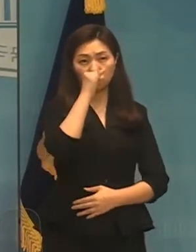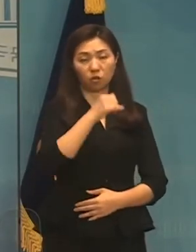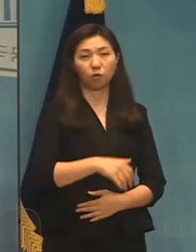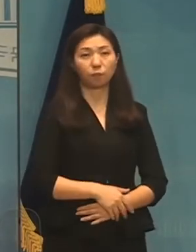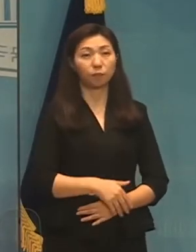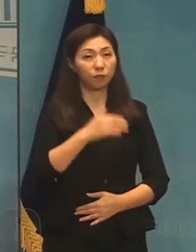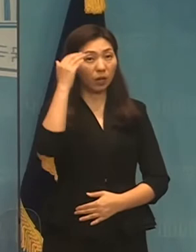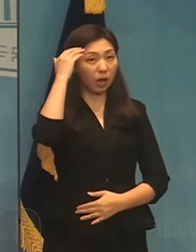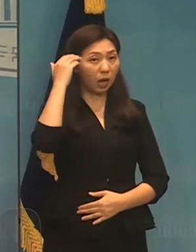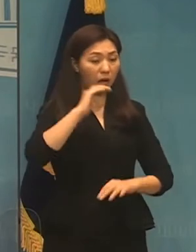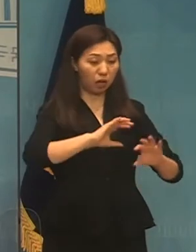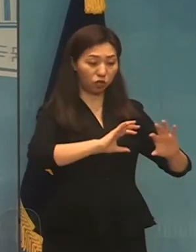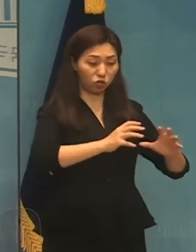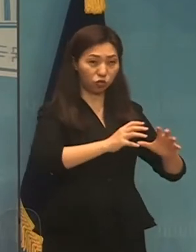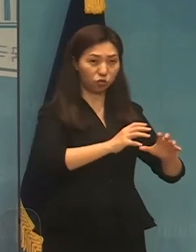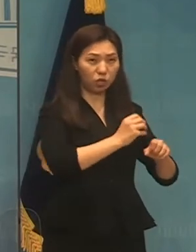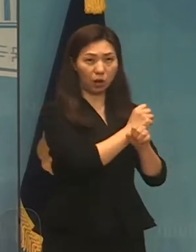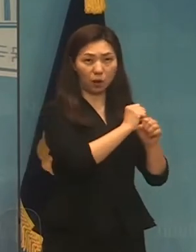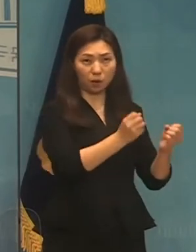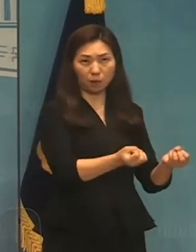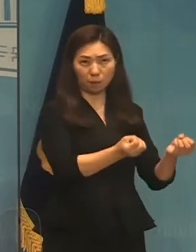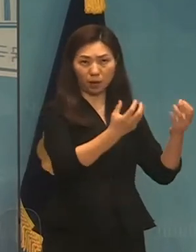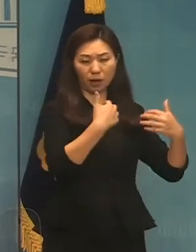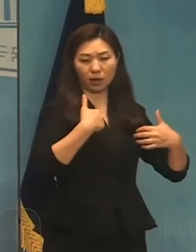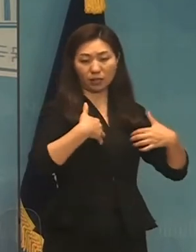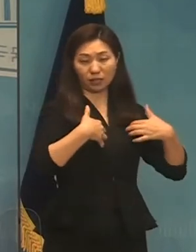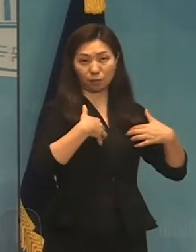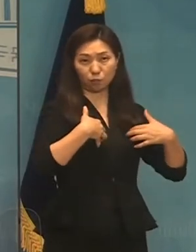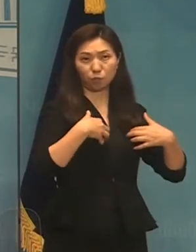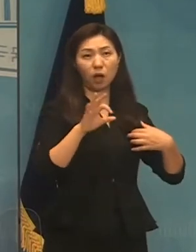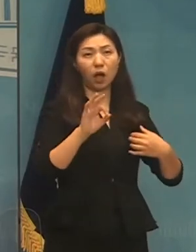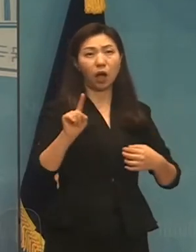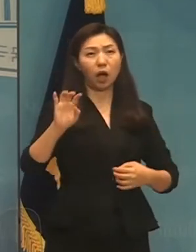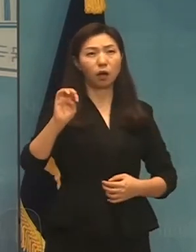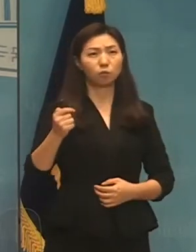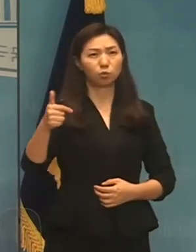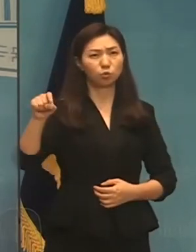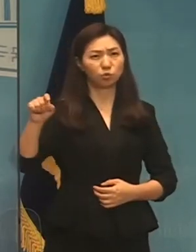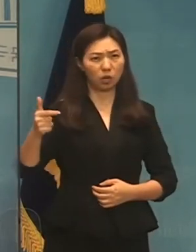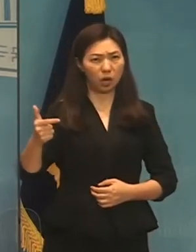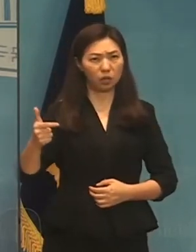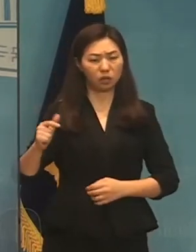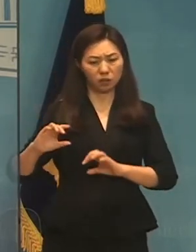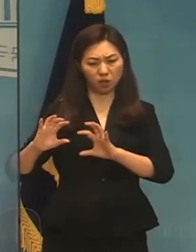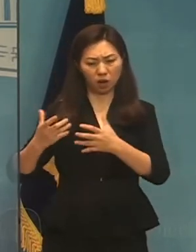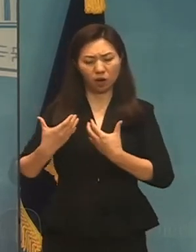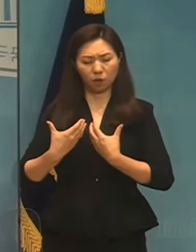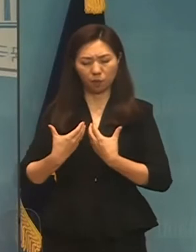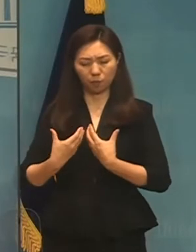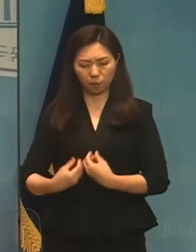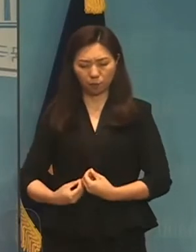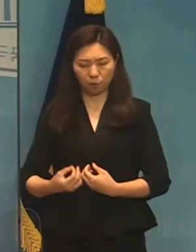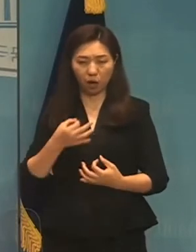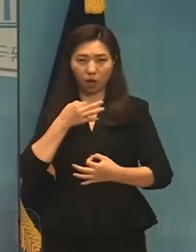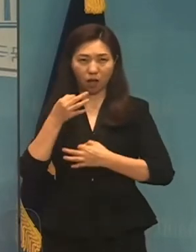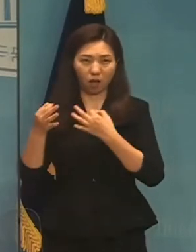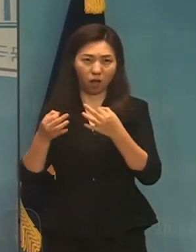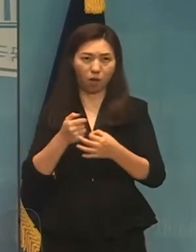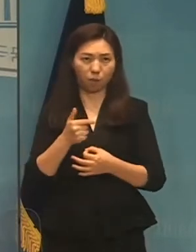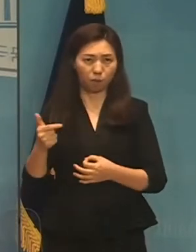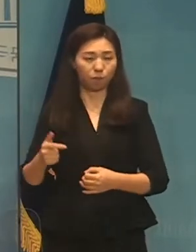한국에서는 광복절을 기념하는 기쁨의 목소리가, 아프가니스탄에서는 절망의 목소리가 울려 퍼졌습니다.